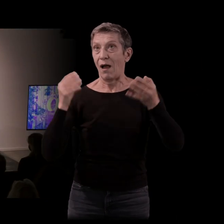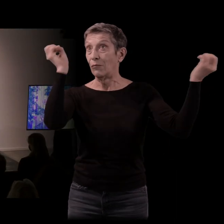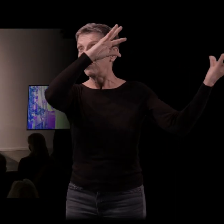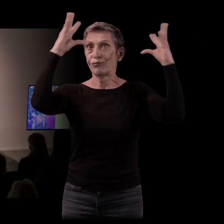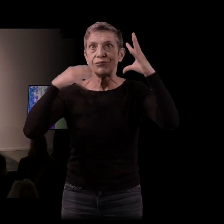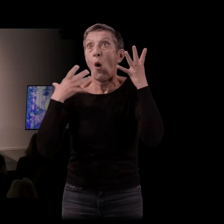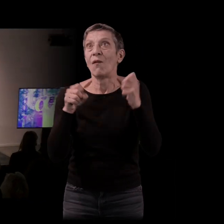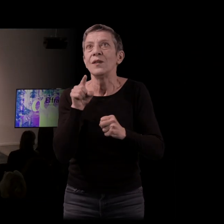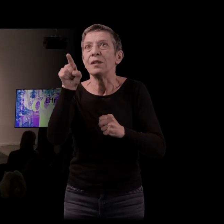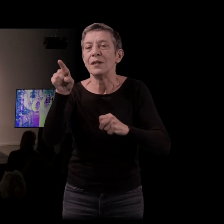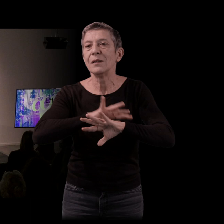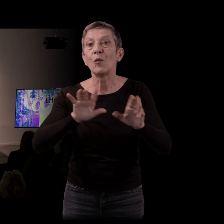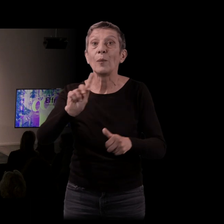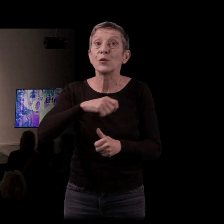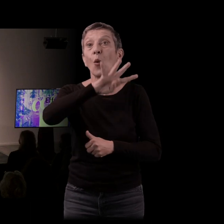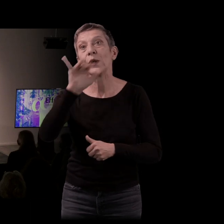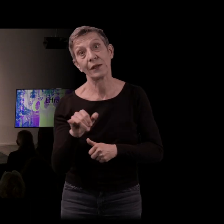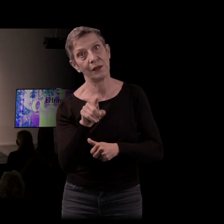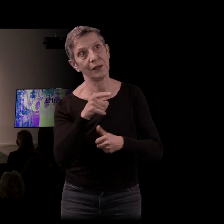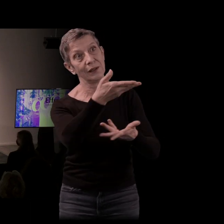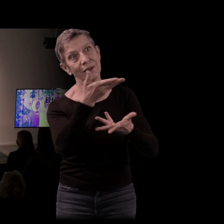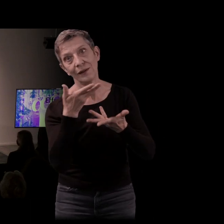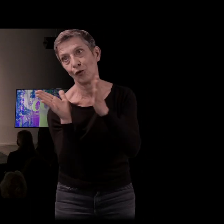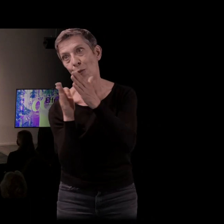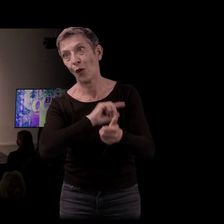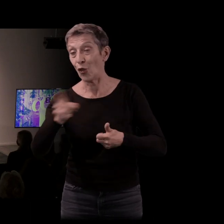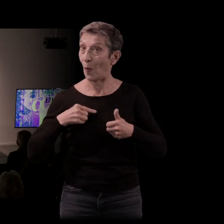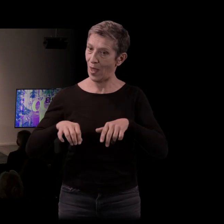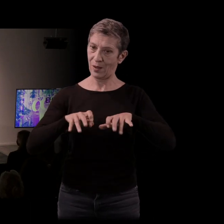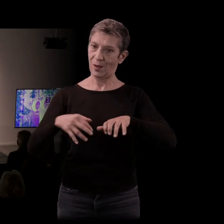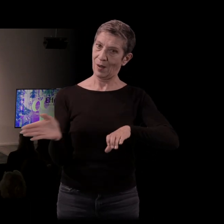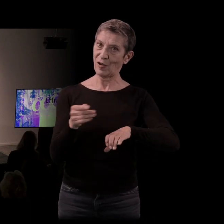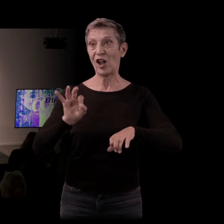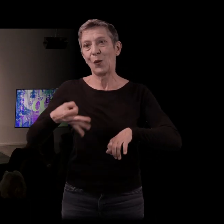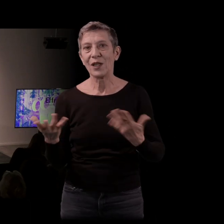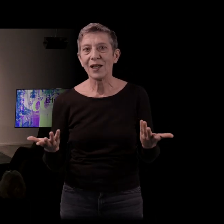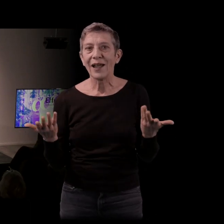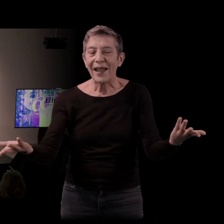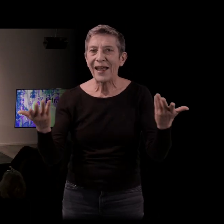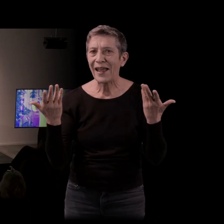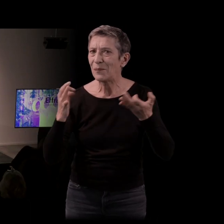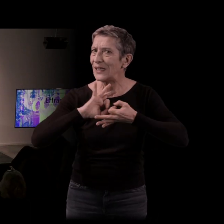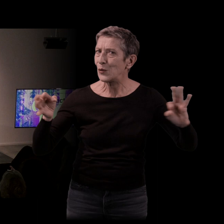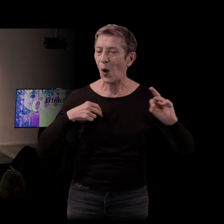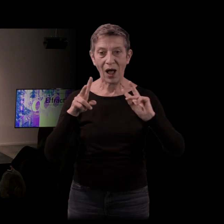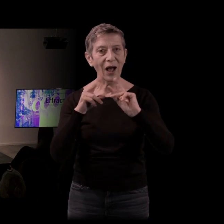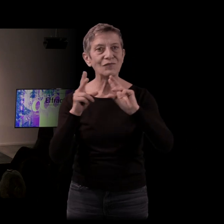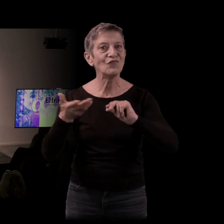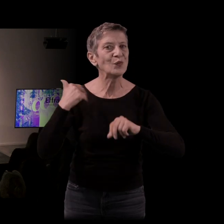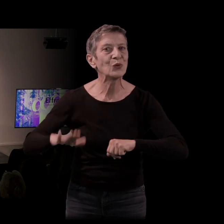Je ne me faisais pas encore offrir du whisky, mais je me faisais déjà offrir une machine à écrire. Les histoires que je racontais, c'était les petites histoires de SF. Je